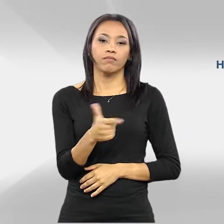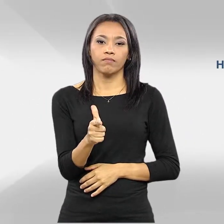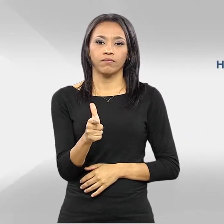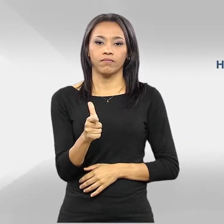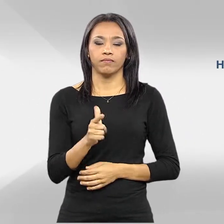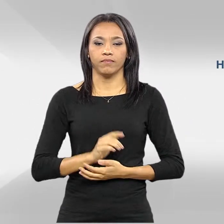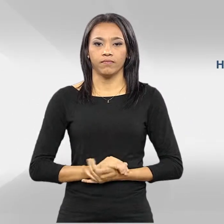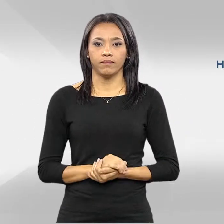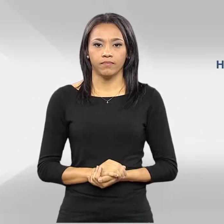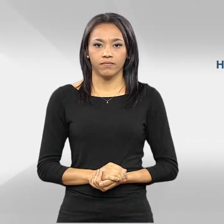há.